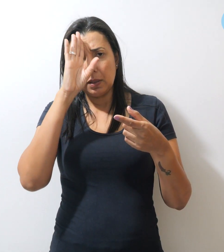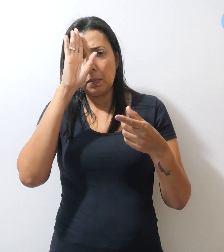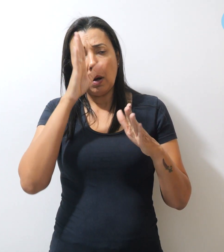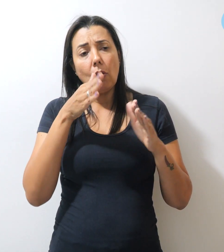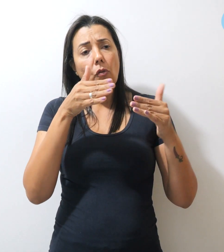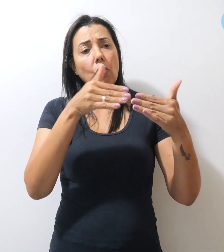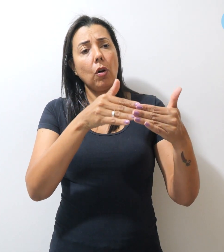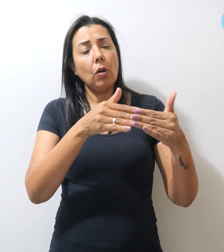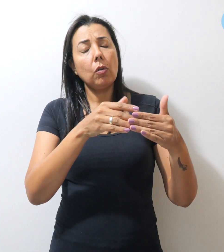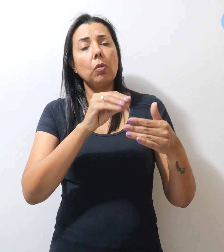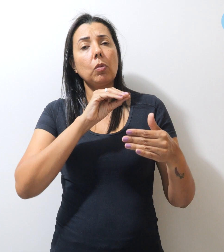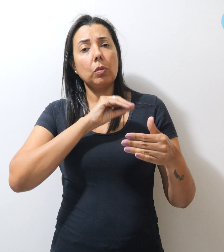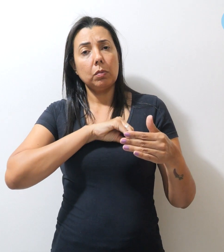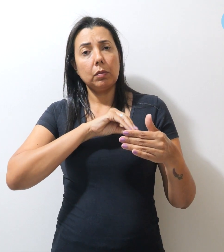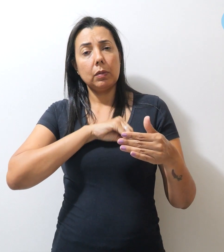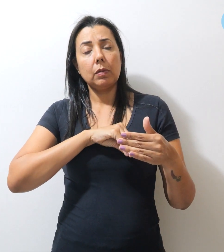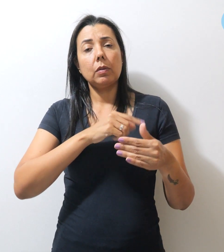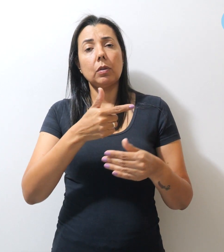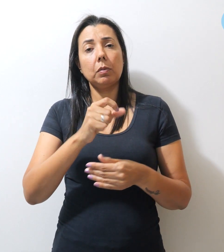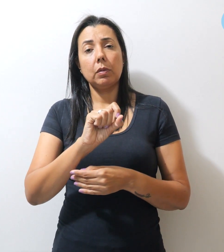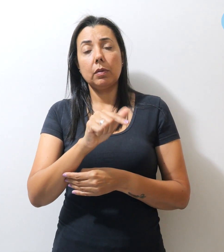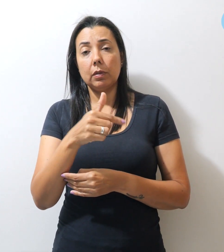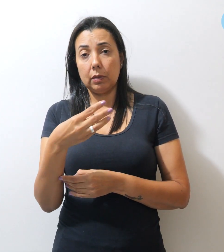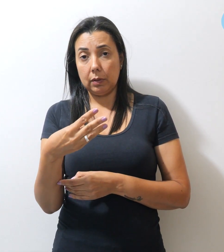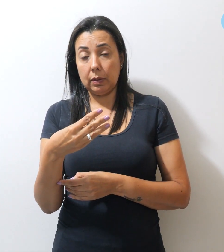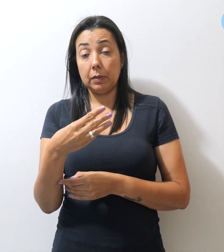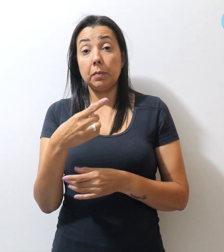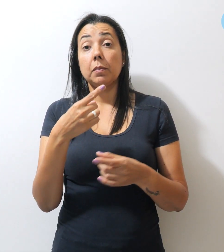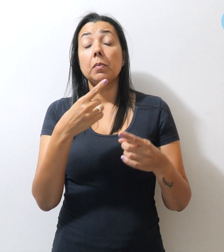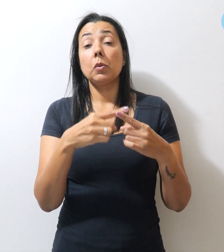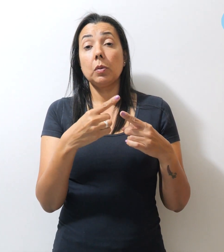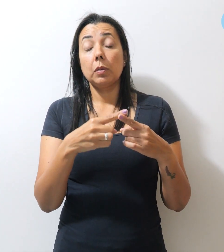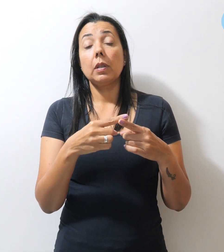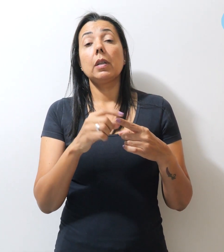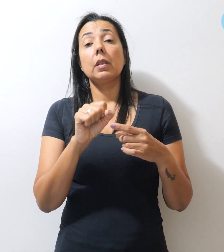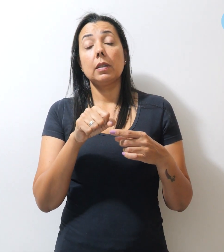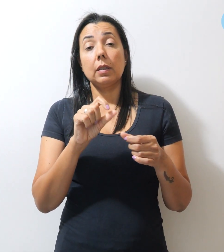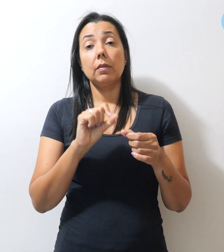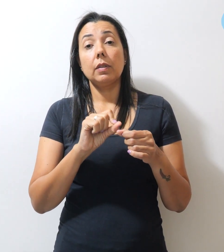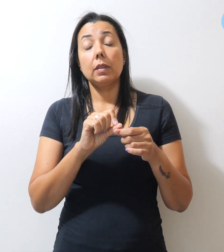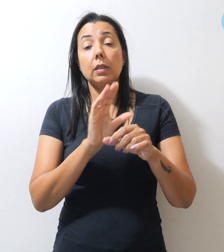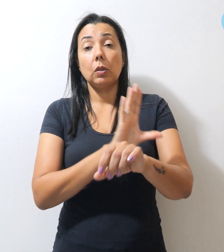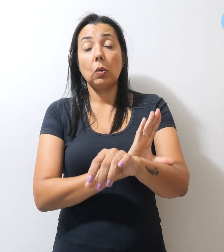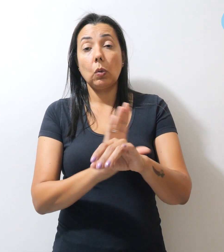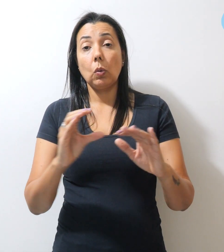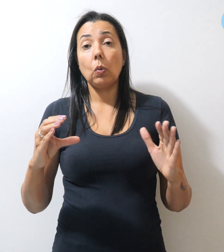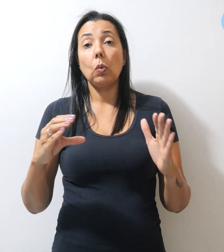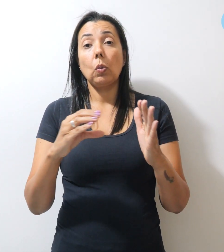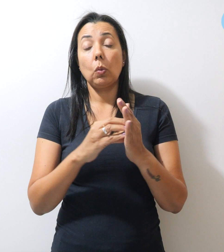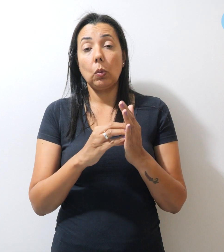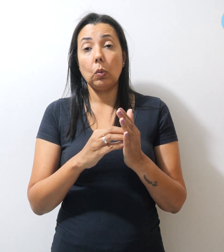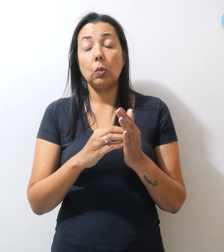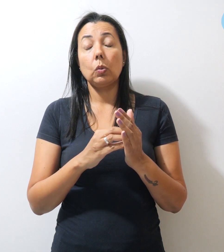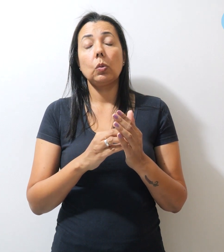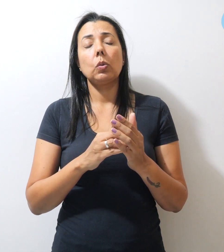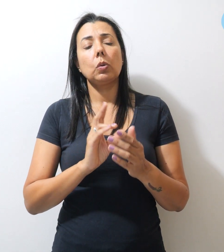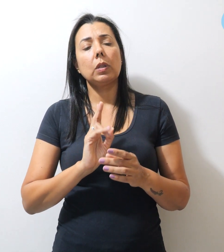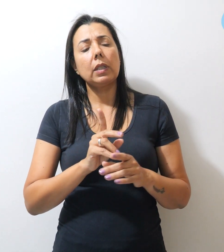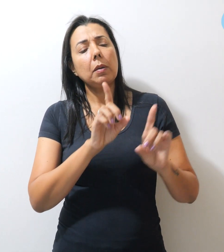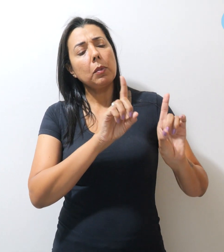campanha salarial 2023, porque a realização de concurso público caminha lado a lado com